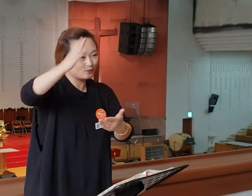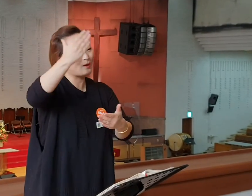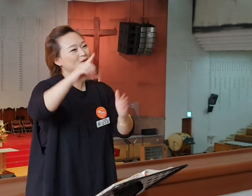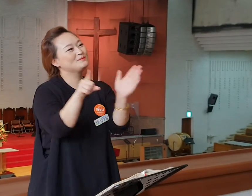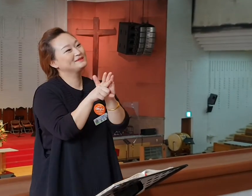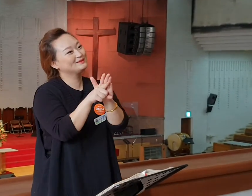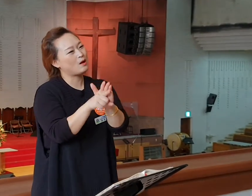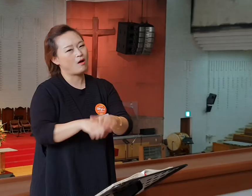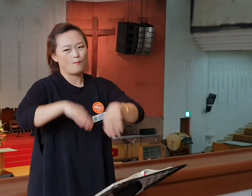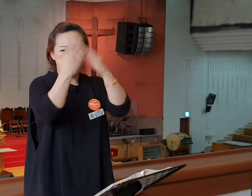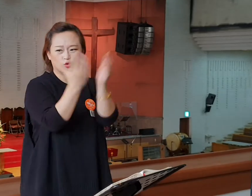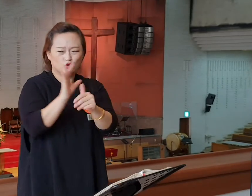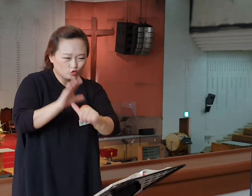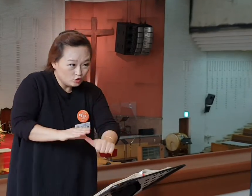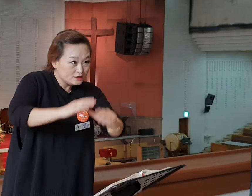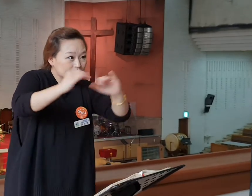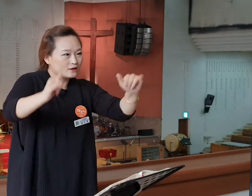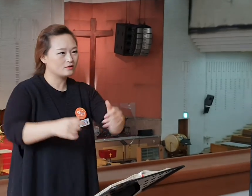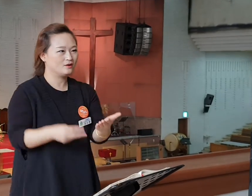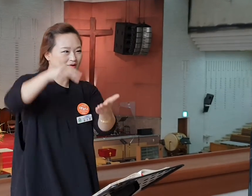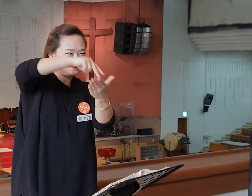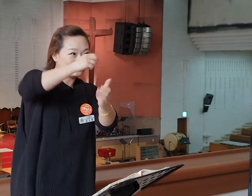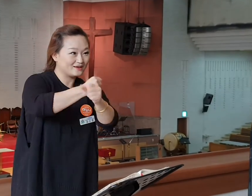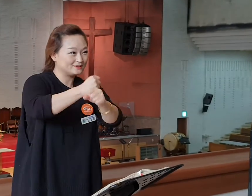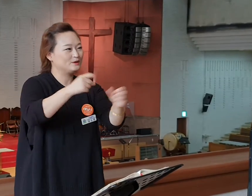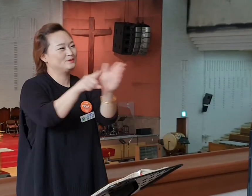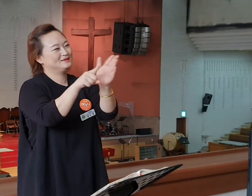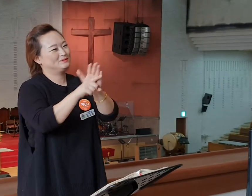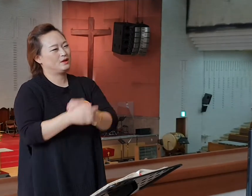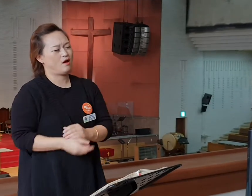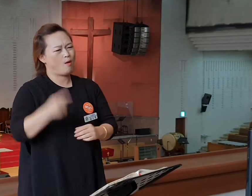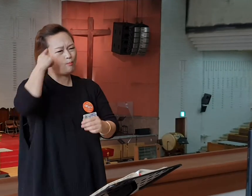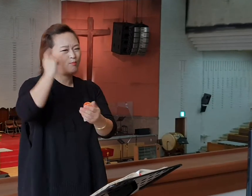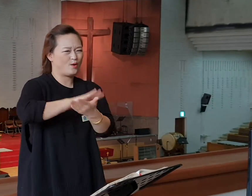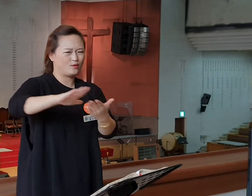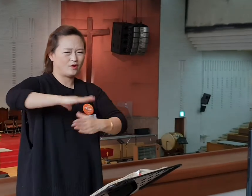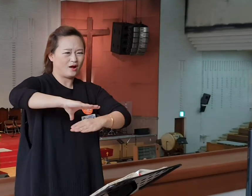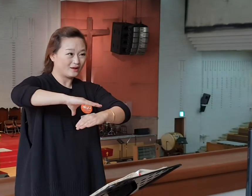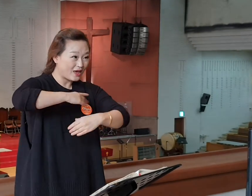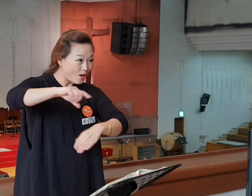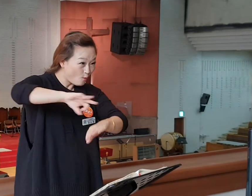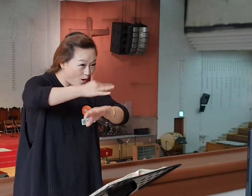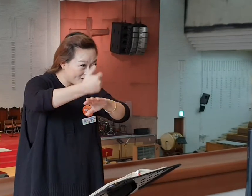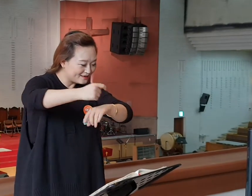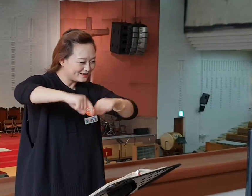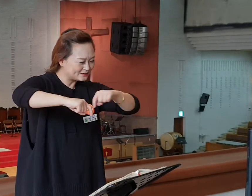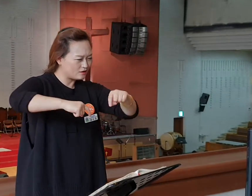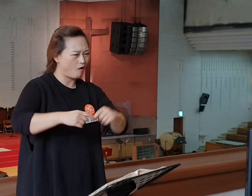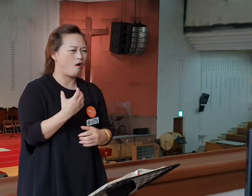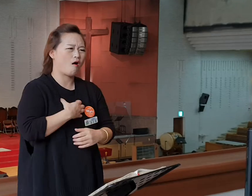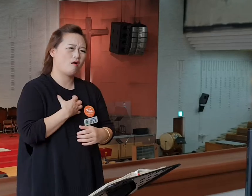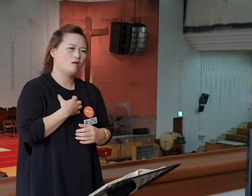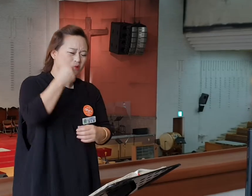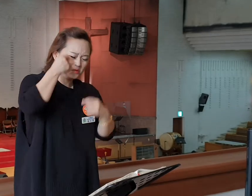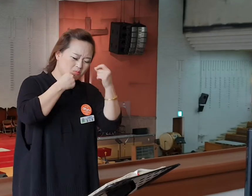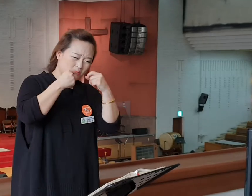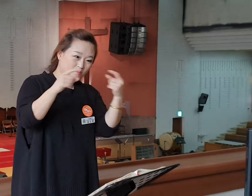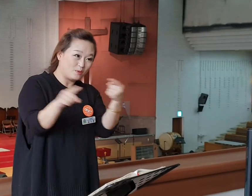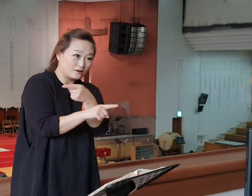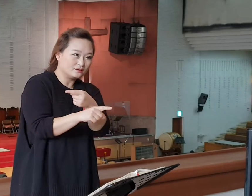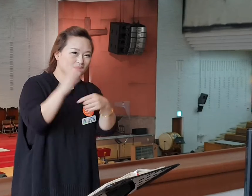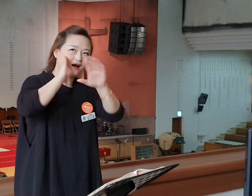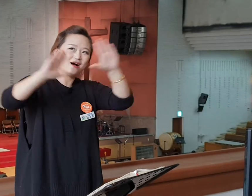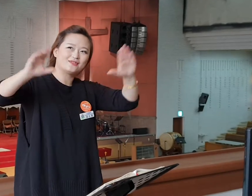모든 눌려있었자들 일어서게 하시는 줄 믿습니다. 평강의 왕에 다스리시니 염려와 슬픔 대신에 하늘의